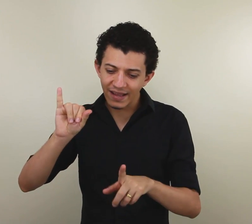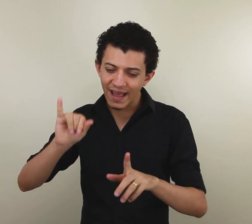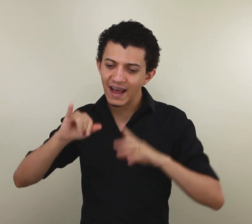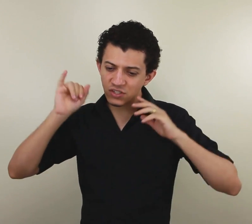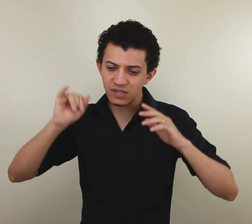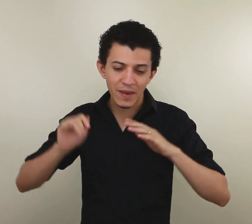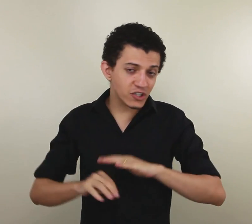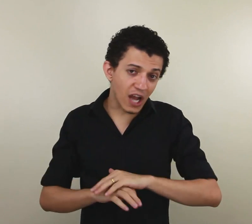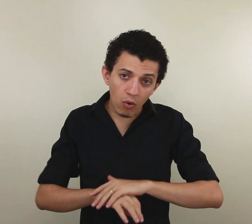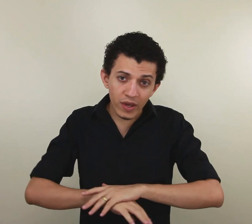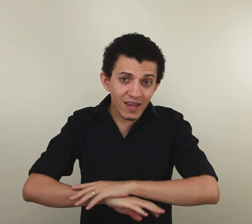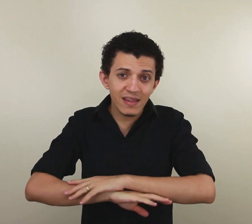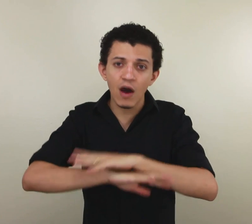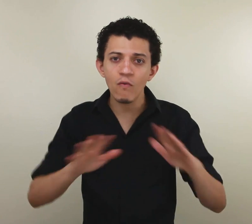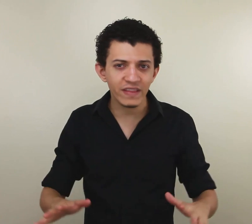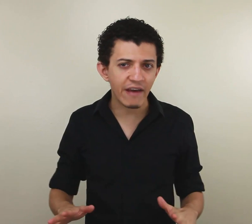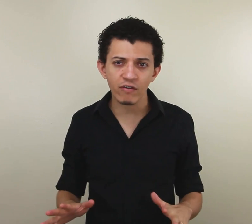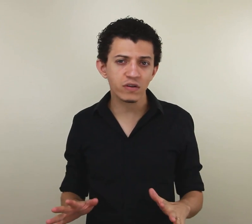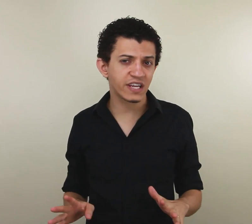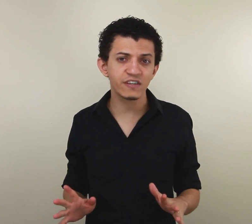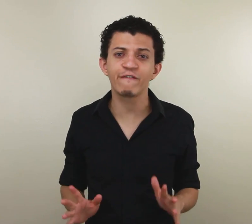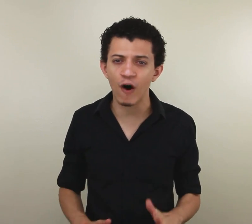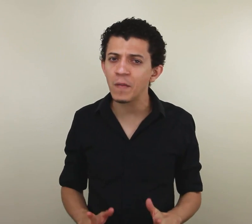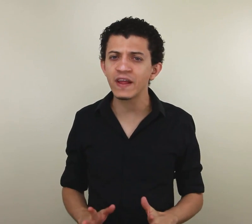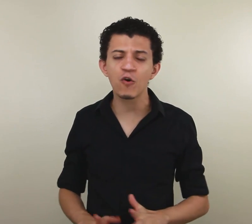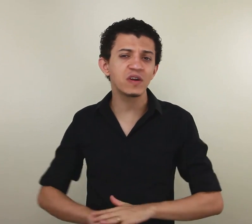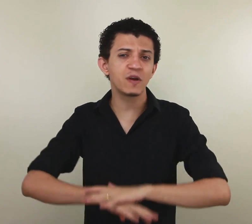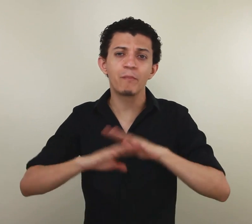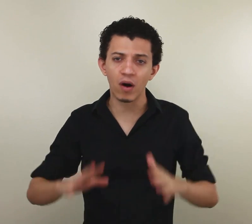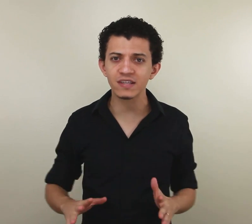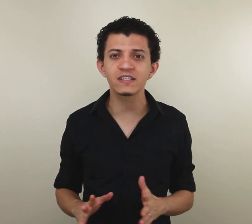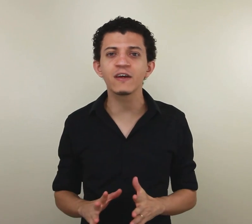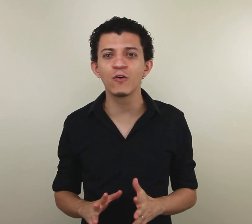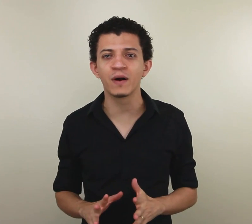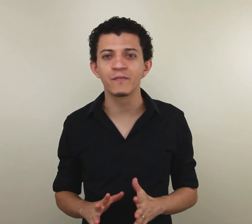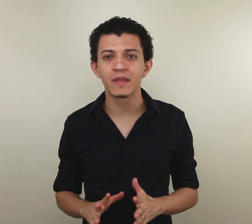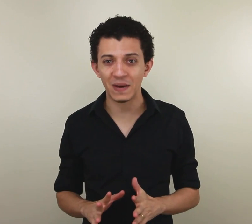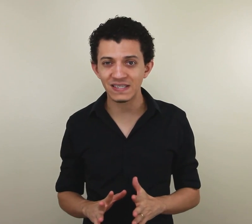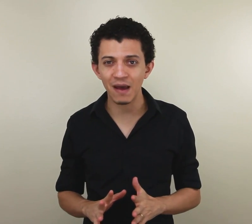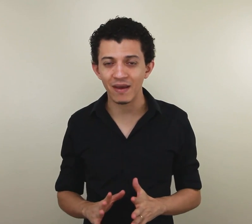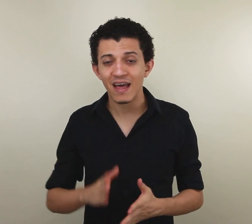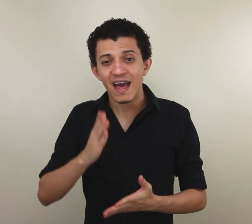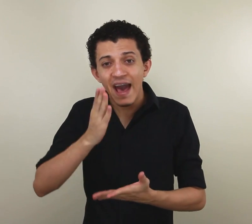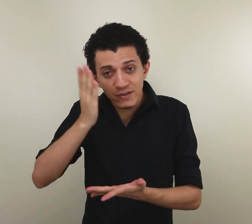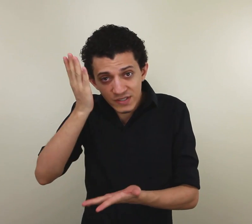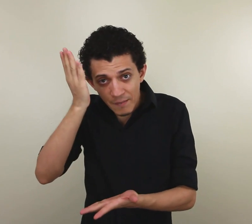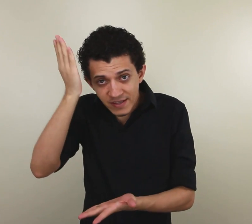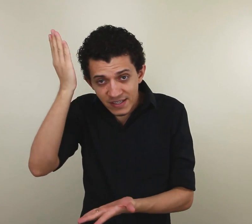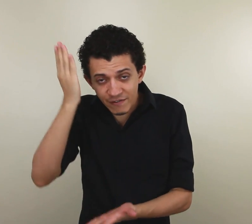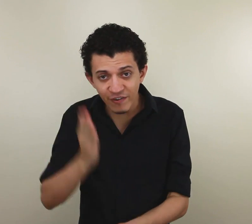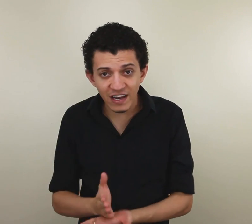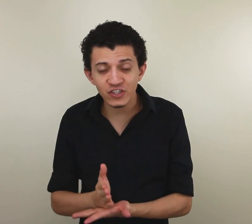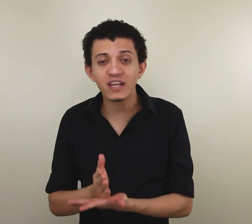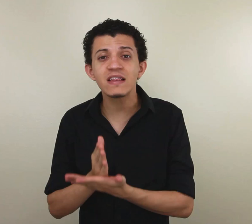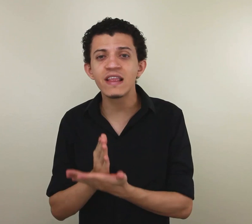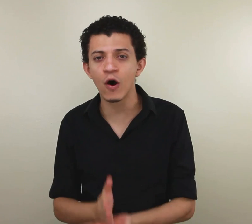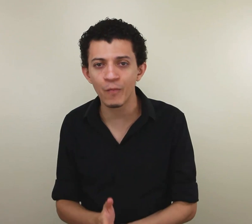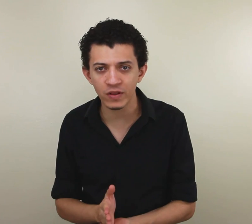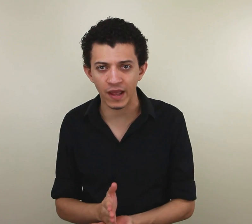a ideia justamente de algo que não deve acontecer de forma nenhuma, de hipótese nenhuma. Percebe? É justamente esse feeling de não poder.